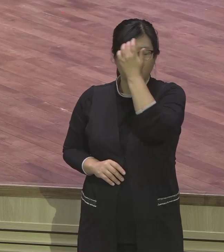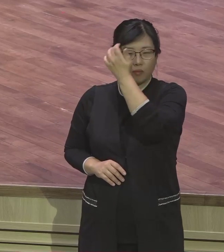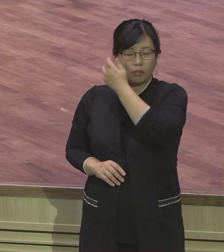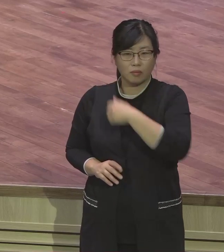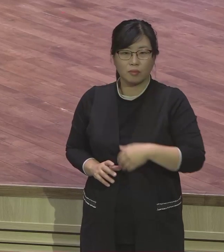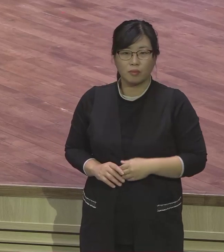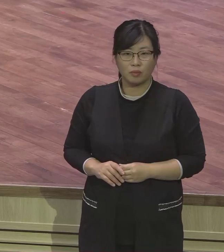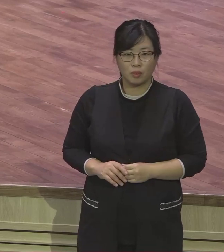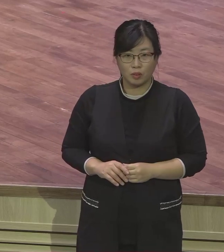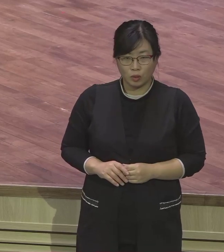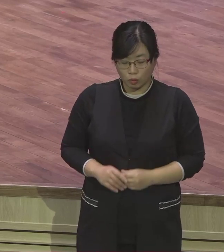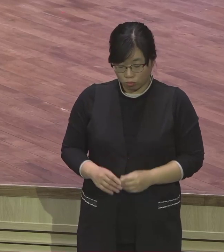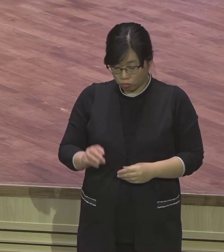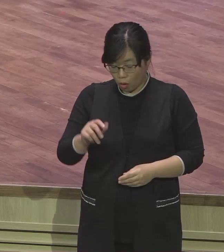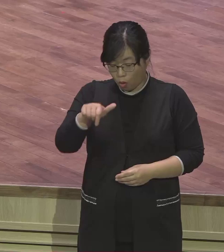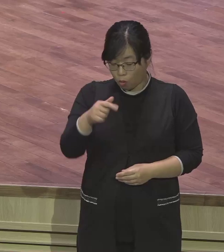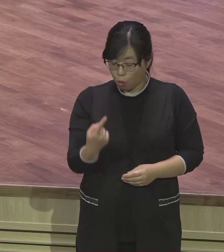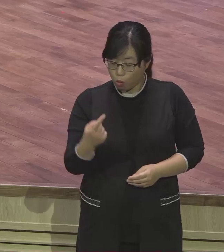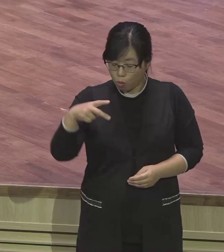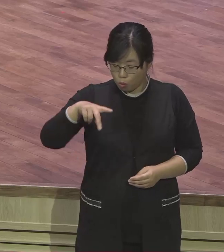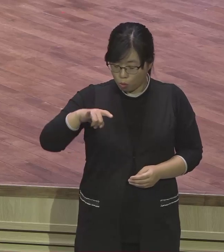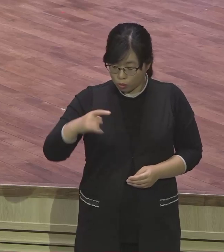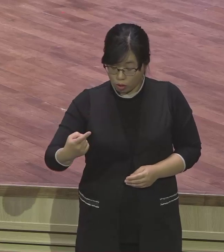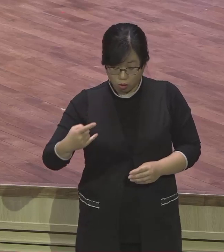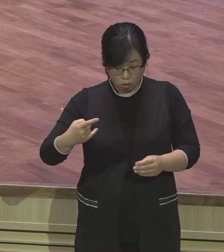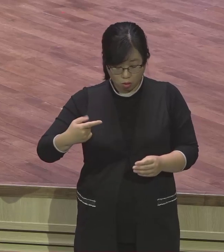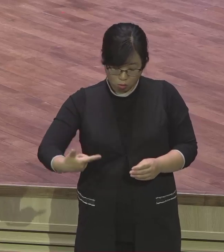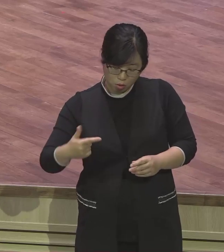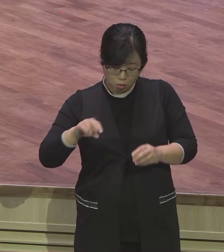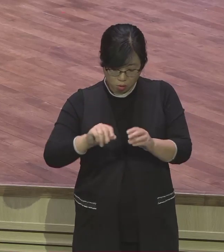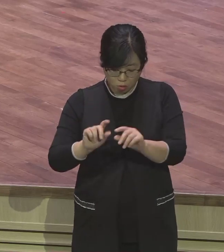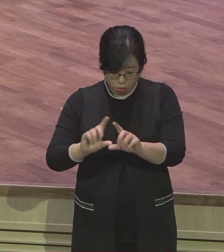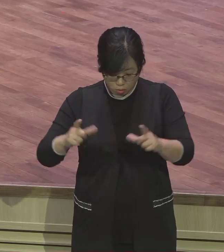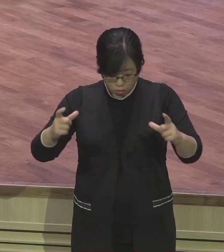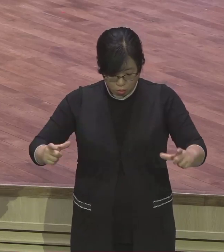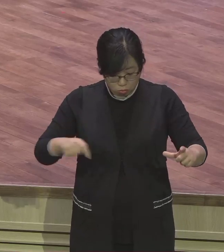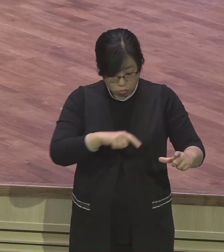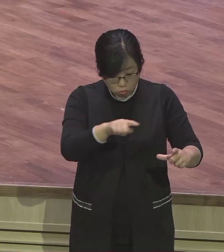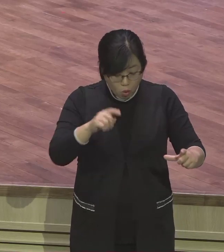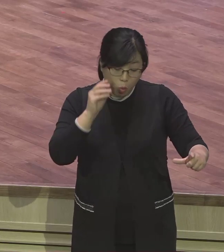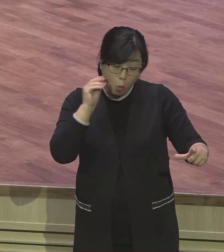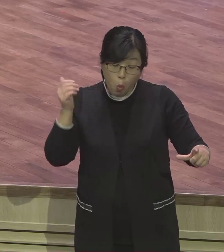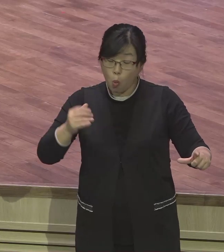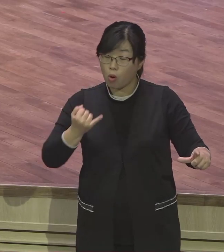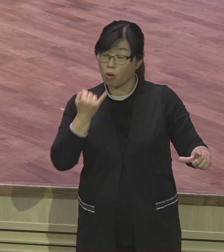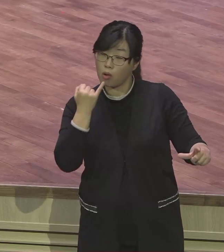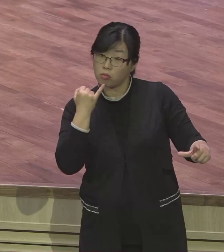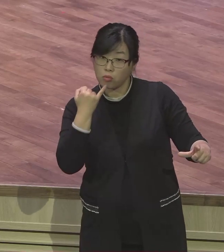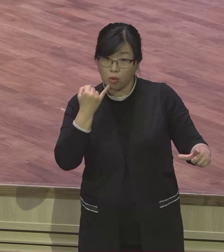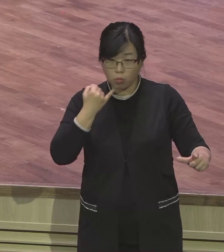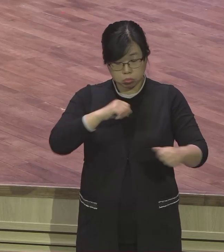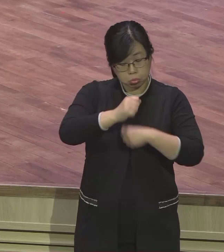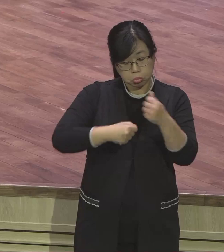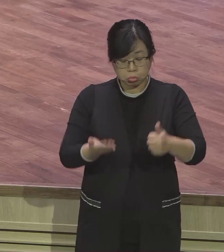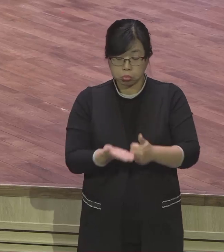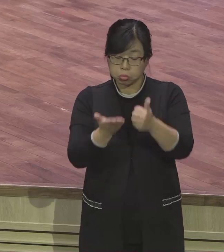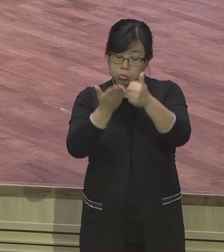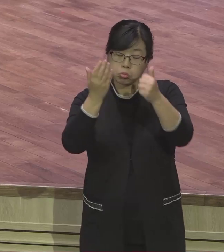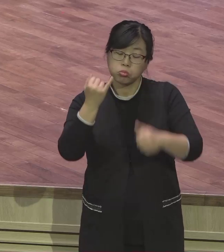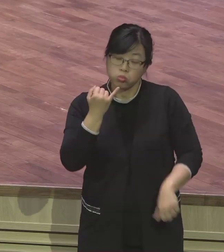그러니까 애굽에서 왜 나옵니까 적박한 황량한 사막인 그것을 광야를 왜